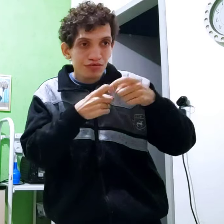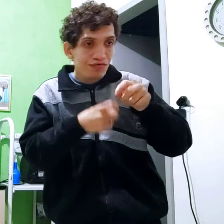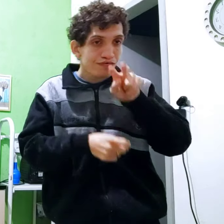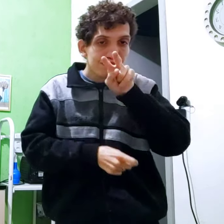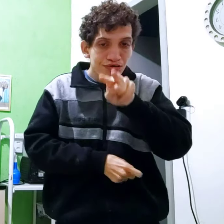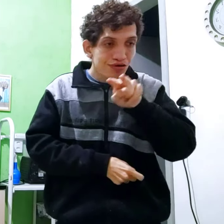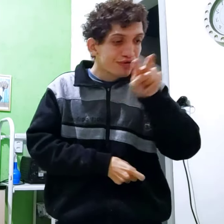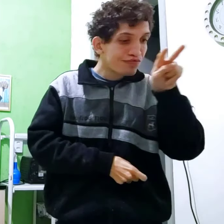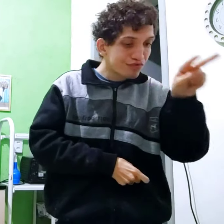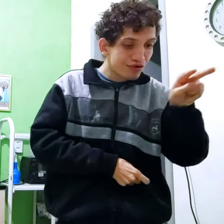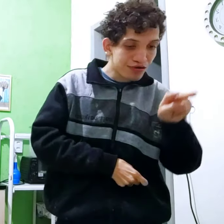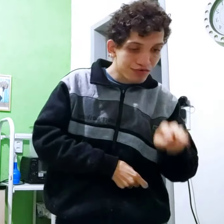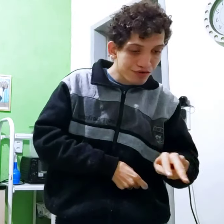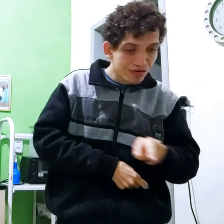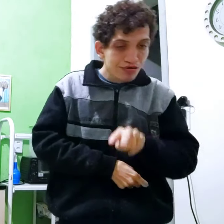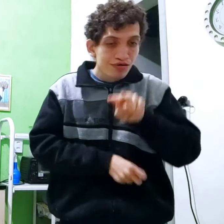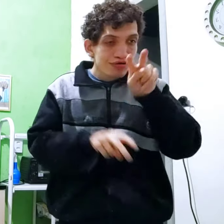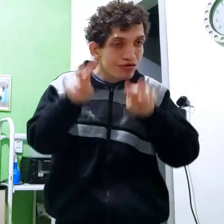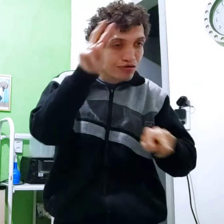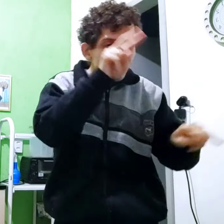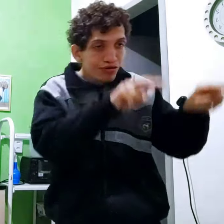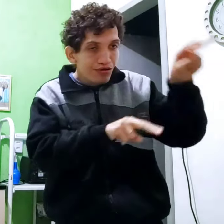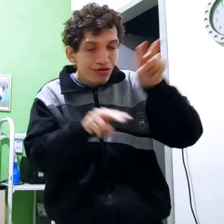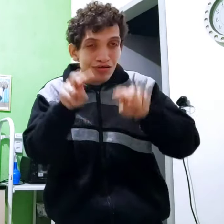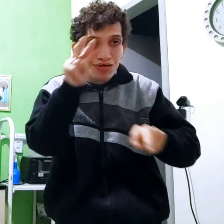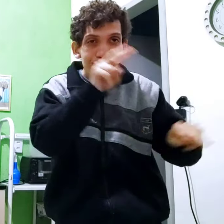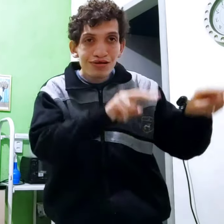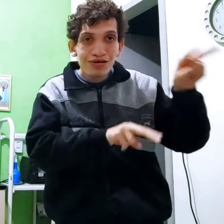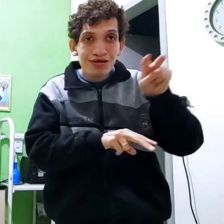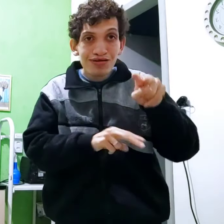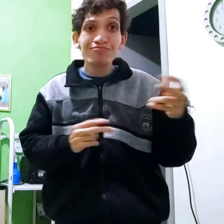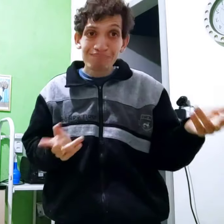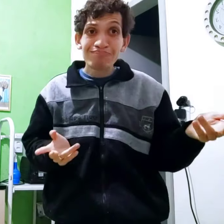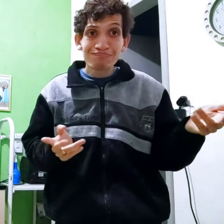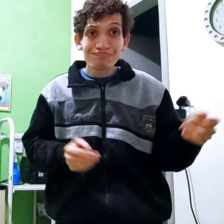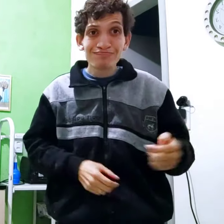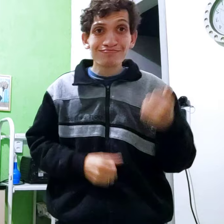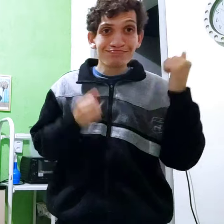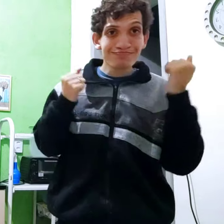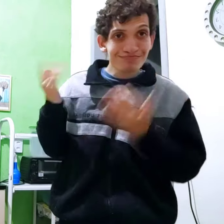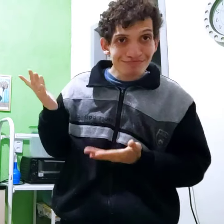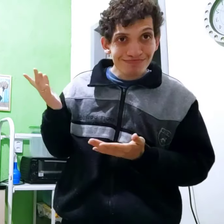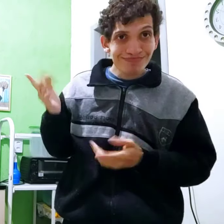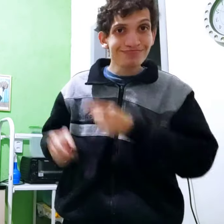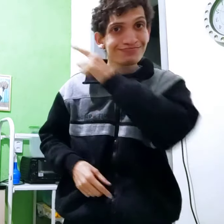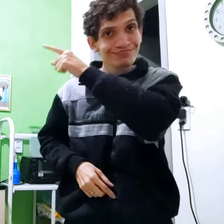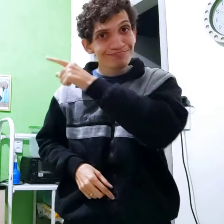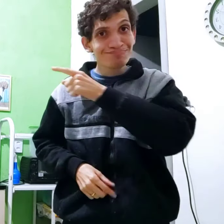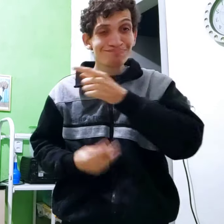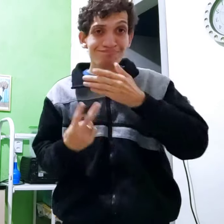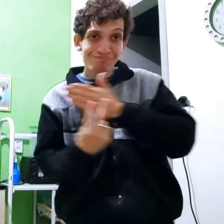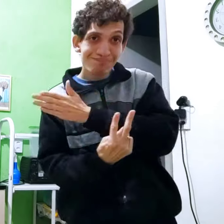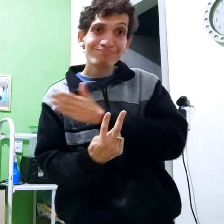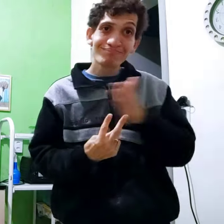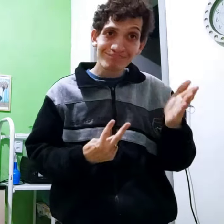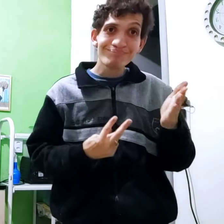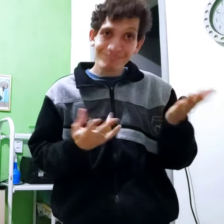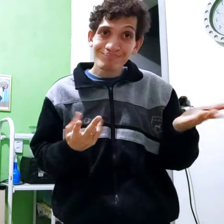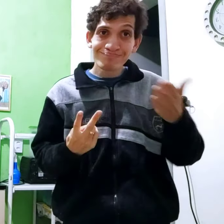Porque o médico tá olhando Cada parte Tá avaliando Examinando Aí Ao lado Então, duas